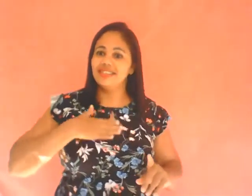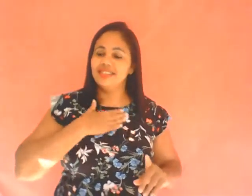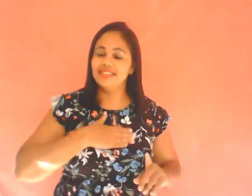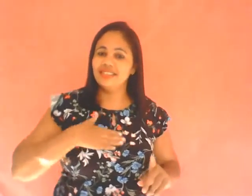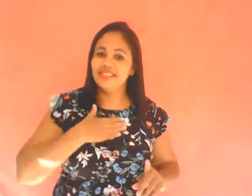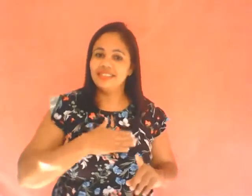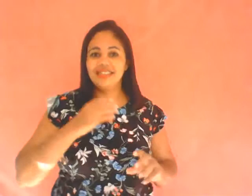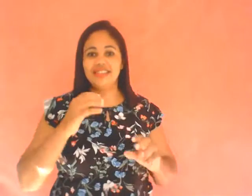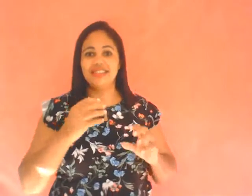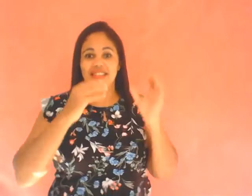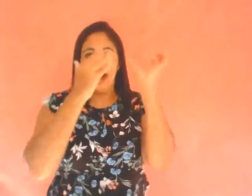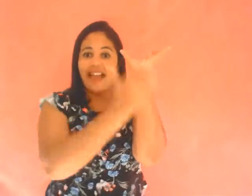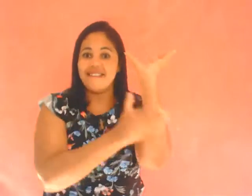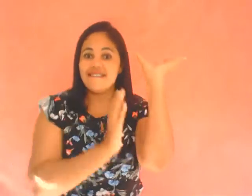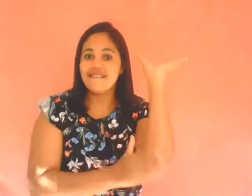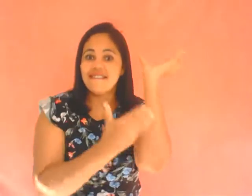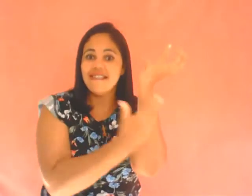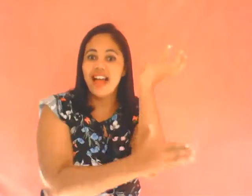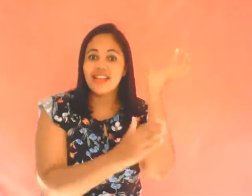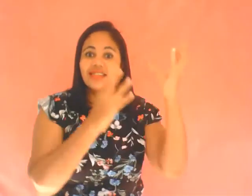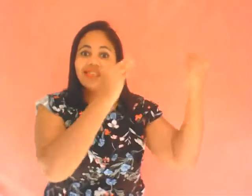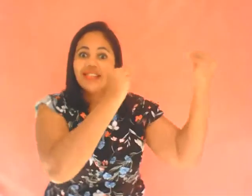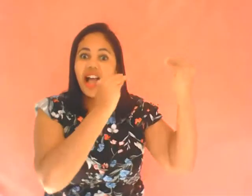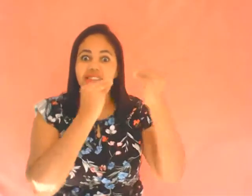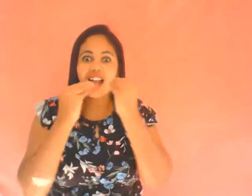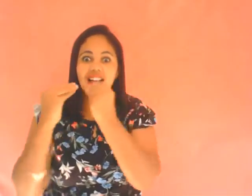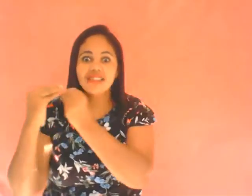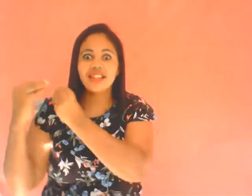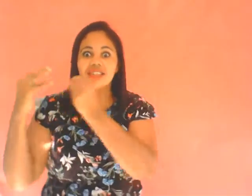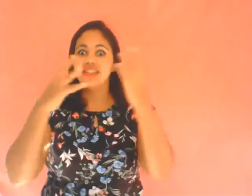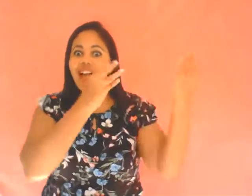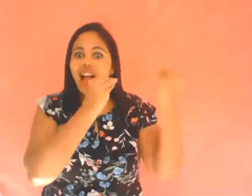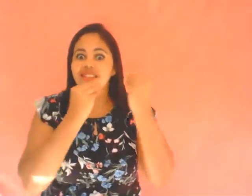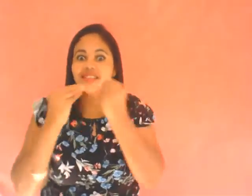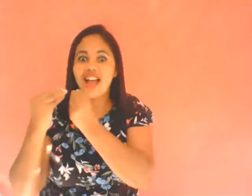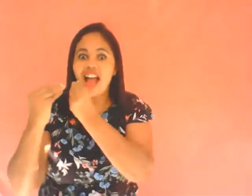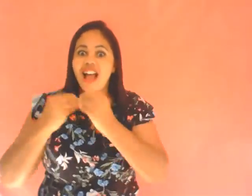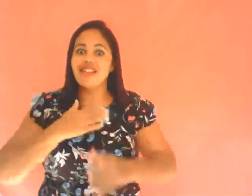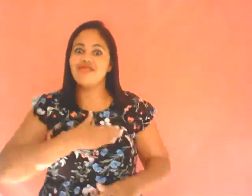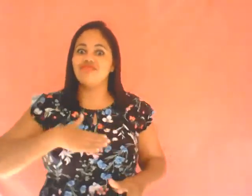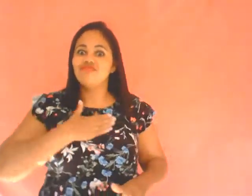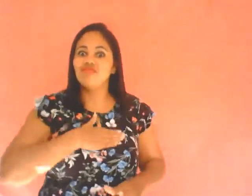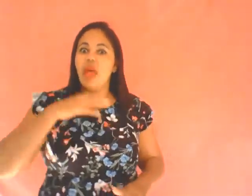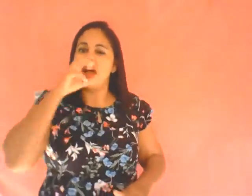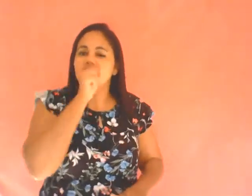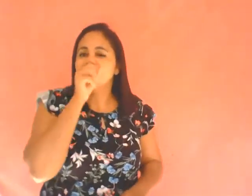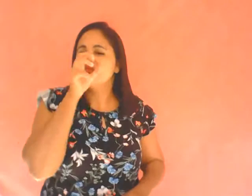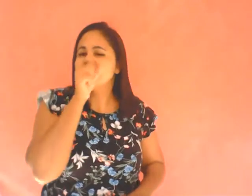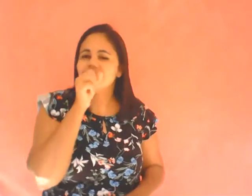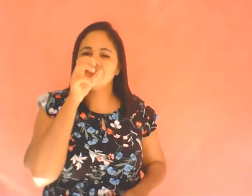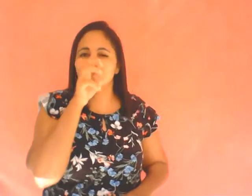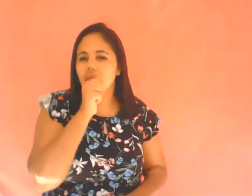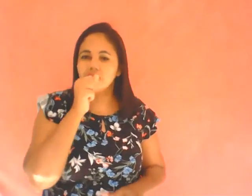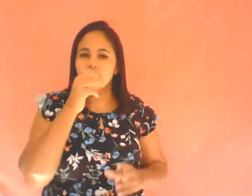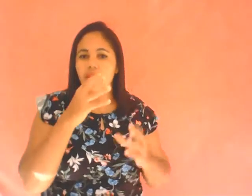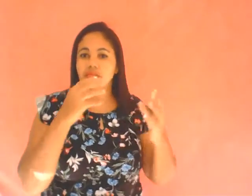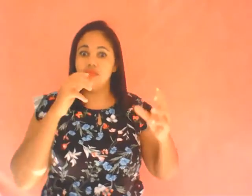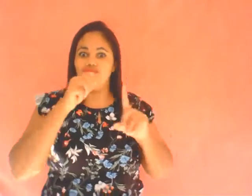abacaxi e de melancia Gosto de laranja, gosto de banana Gosto de